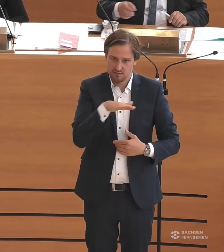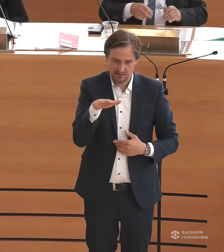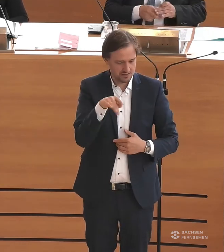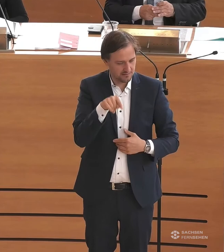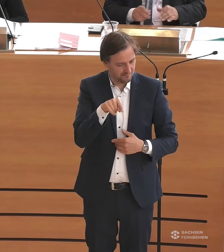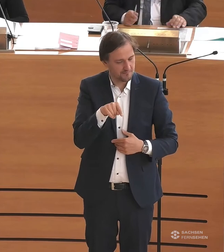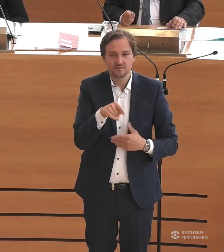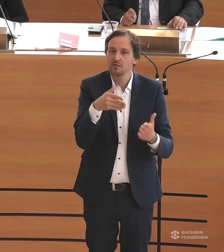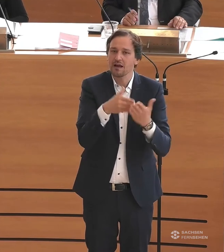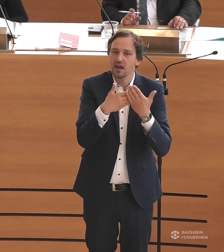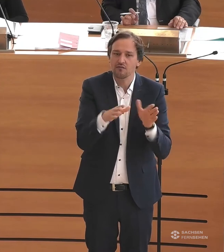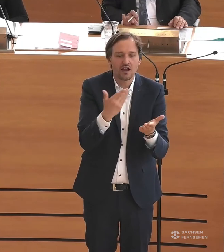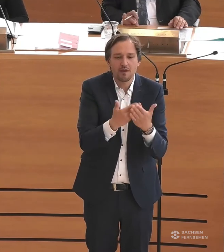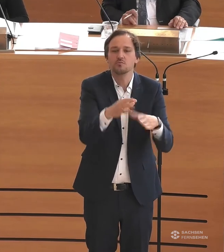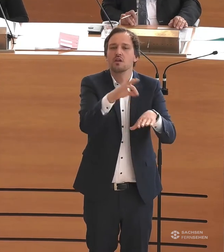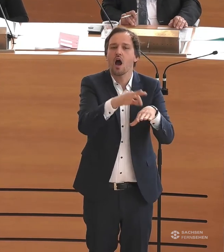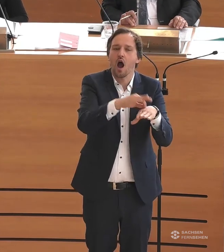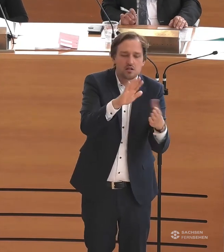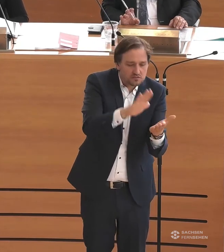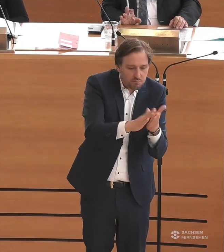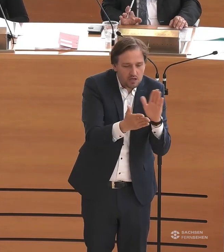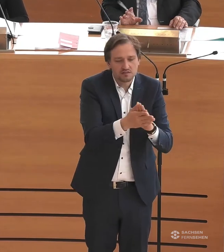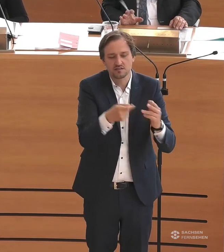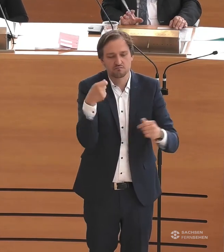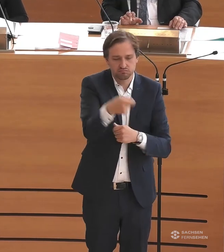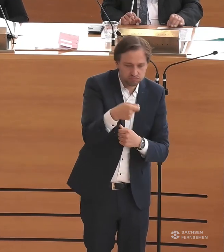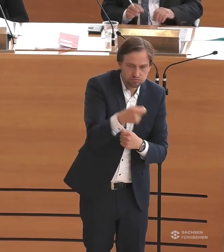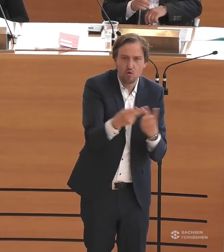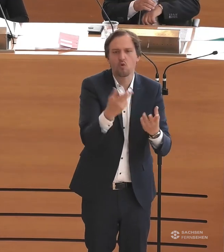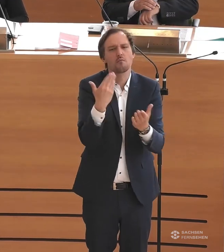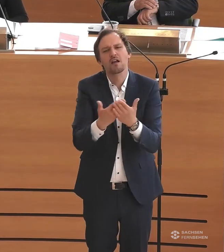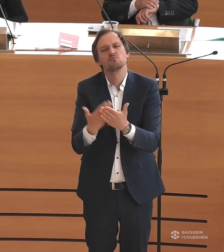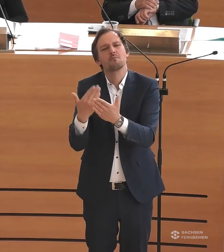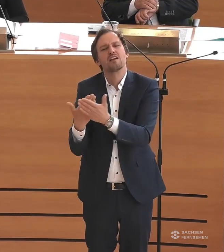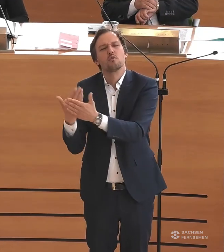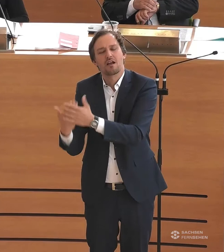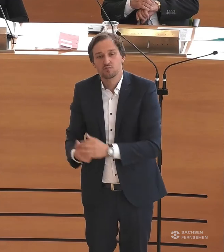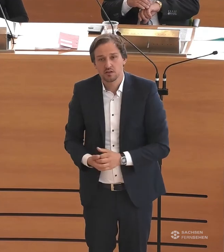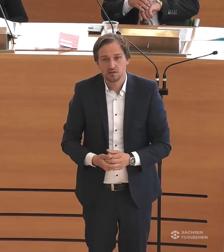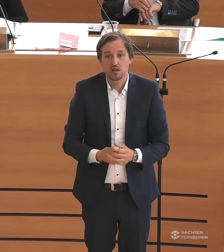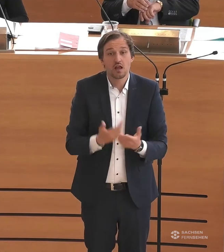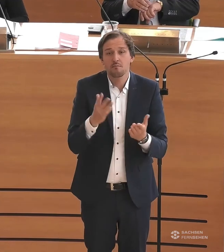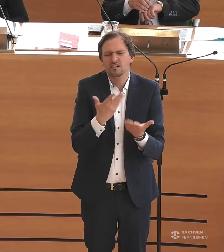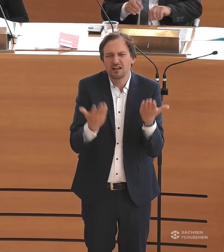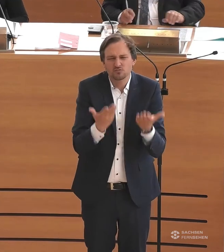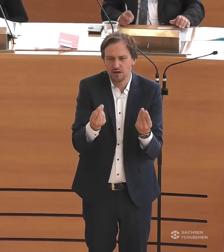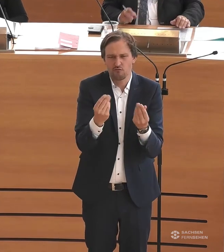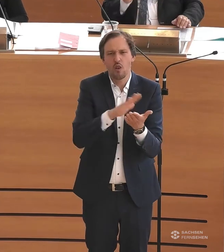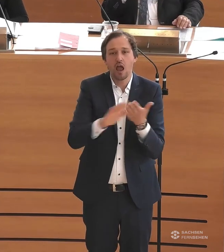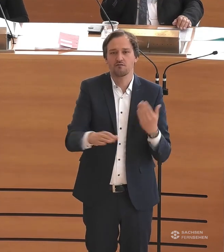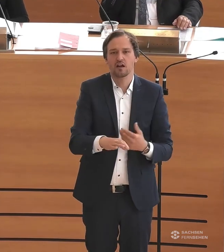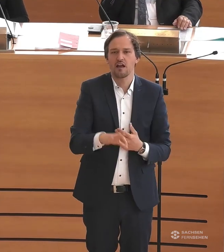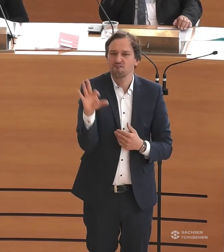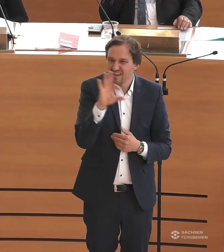Barrierefreiheit zum Beispiel in Arztpraxen fördern. Oder wenn ich mal Beispiele nennen darf, dass man eben manchmal ein simples Ding, ein WC